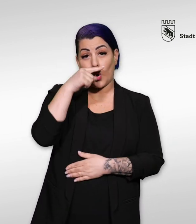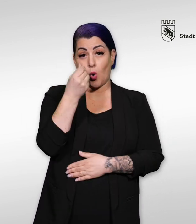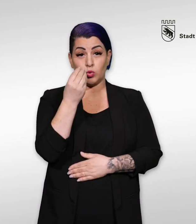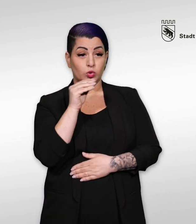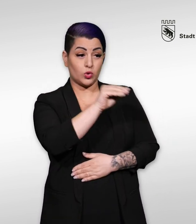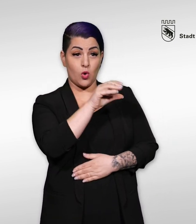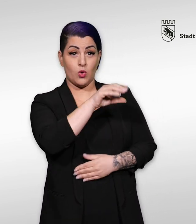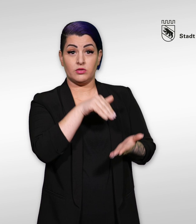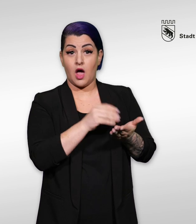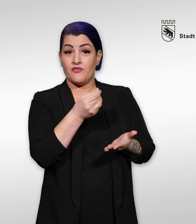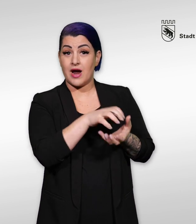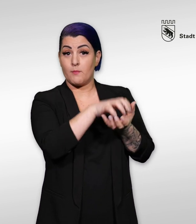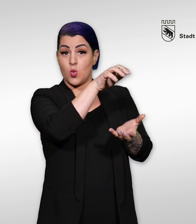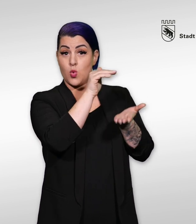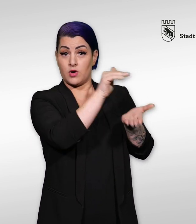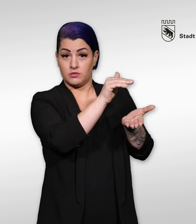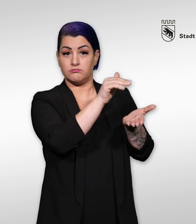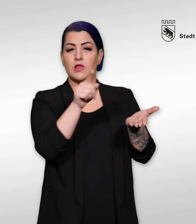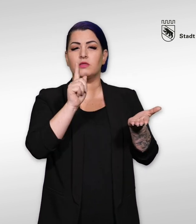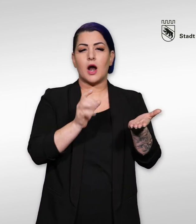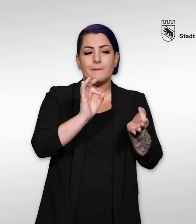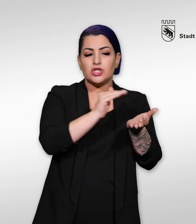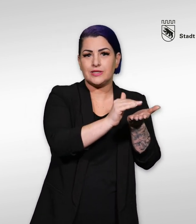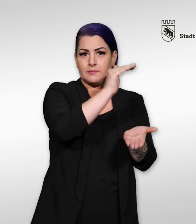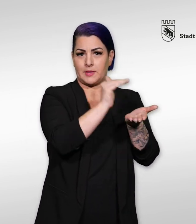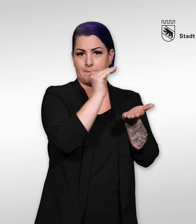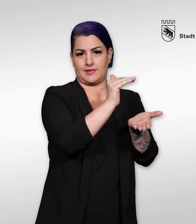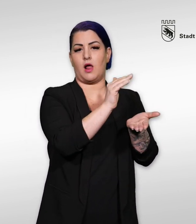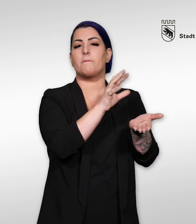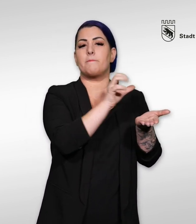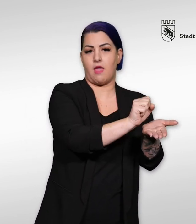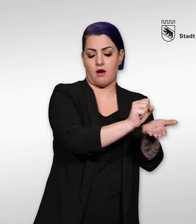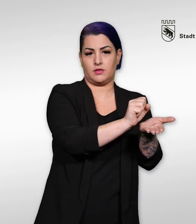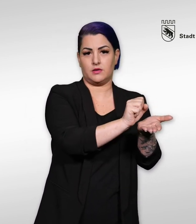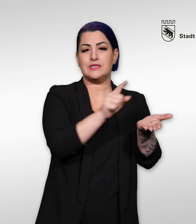Vermögen auf Ihrem Konto? Dann dürfen Sie einen bestimmten Betrag behalten.